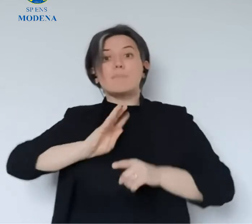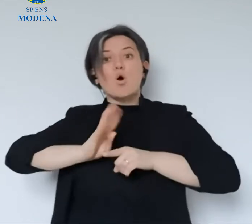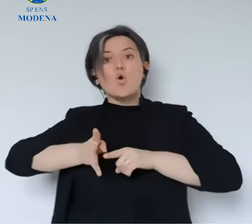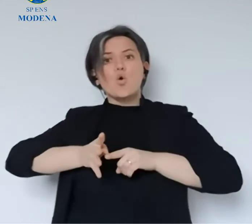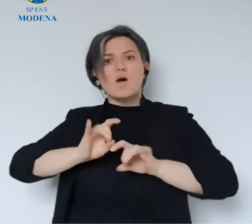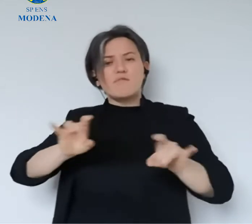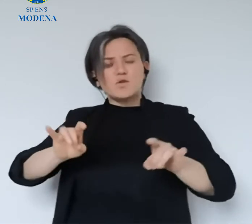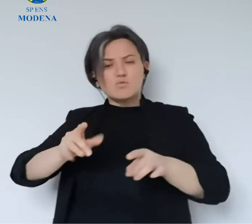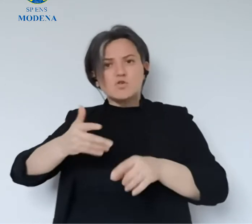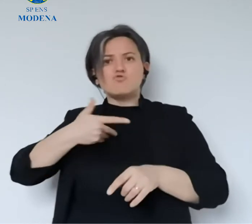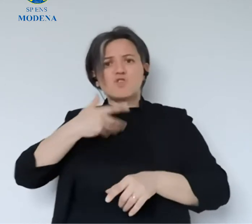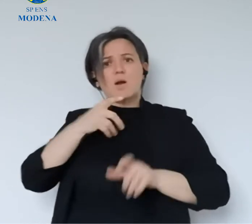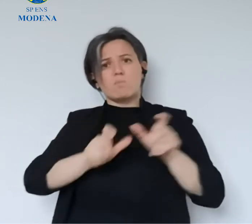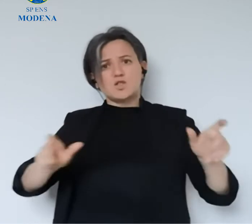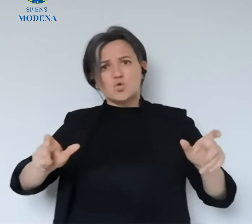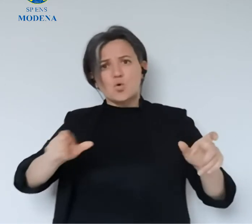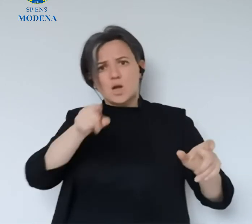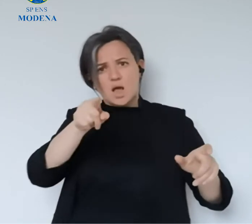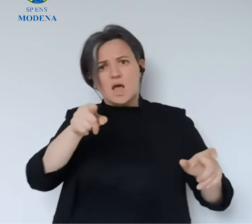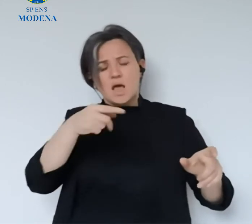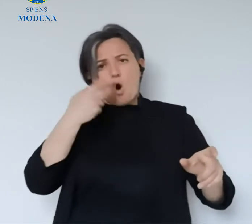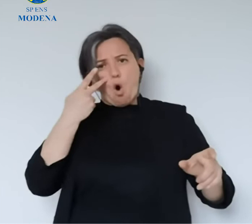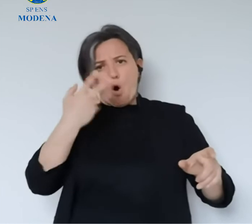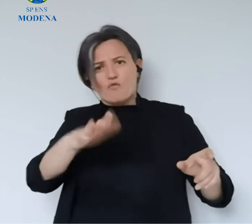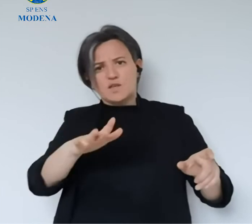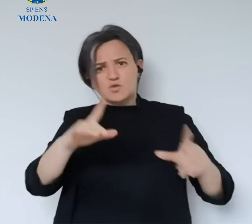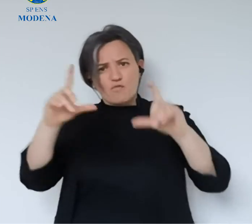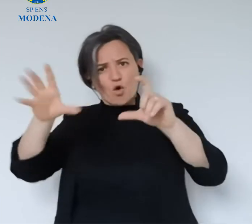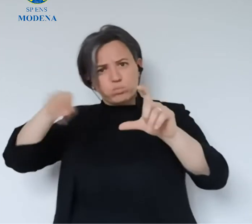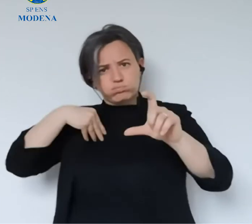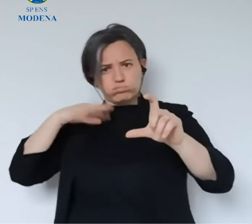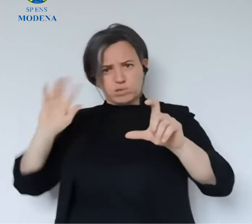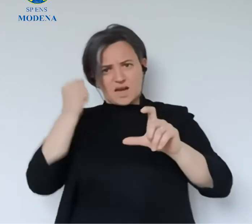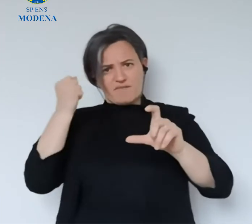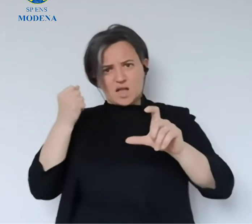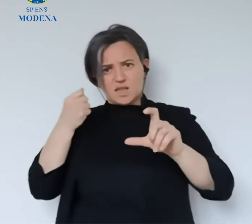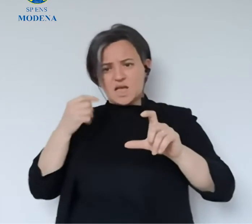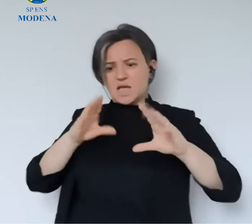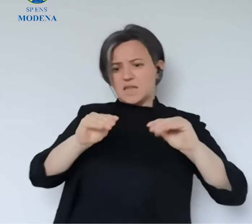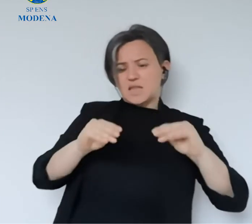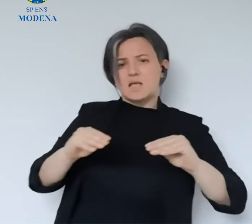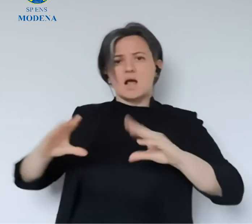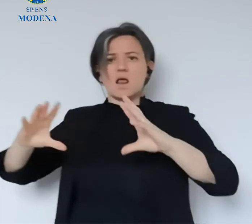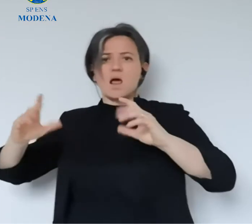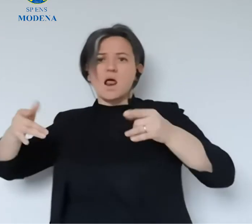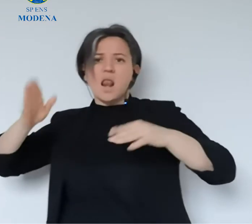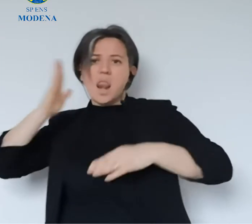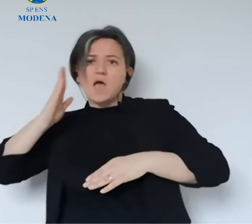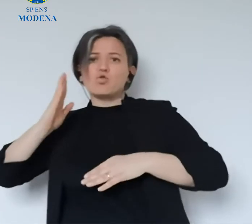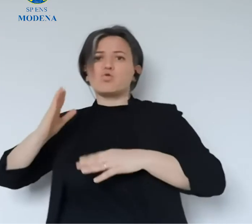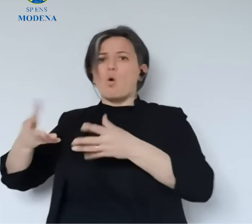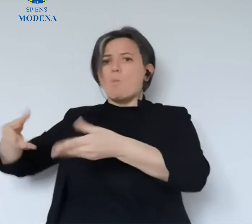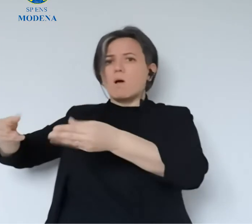scorsi, molto prima del covid, qualcuno continuava ad abbandonare rifiuti ingombranti. Immaginate la gioia del sottoscritto quando gli